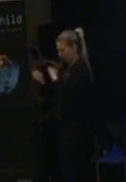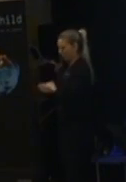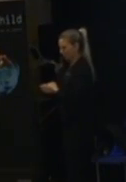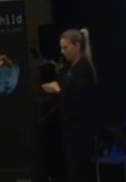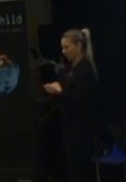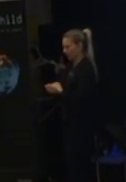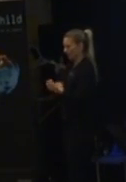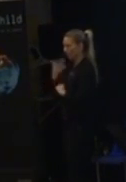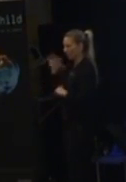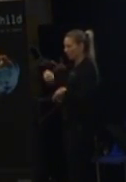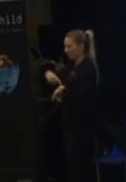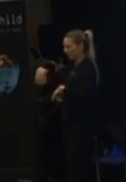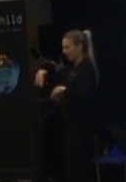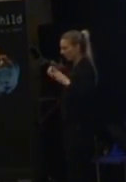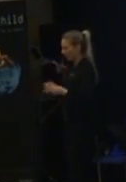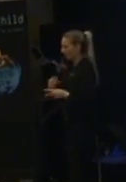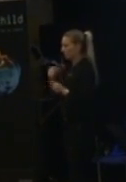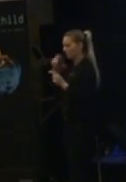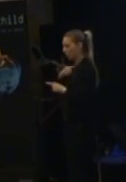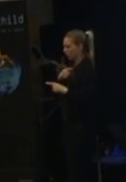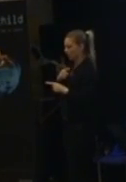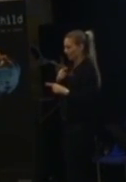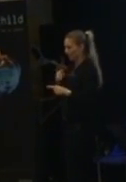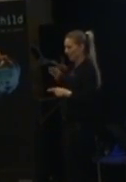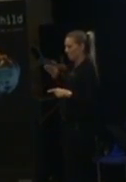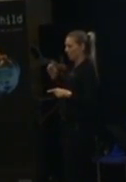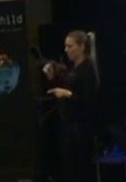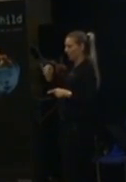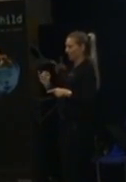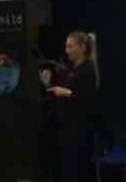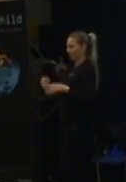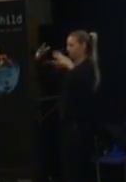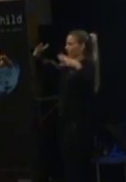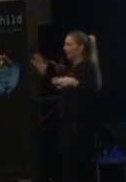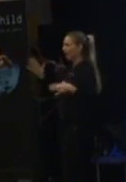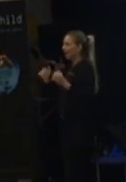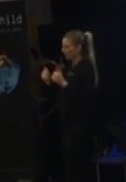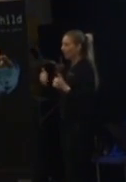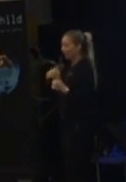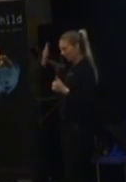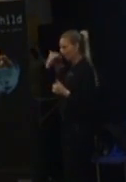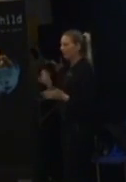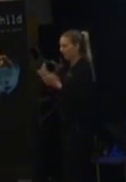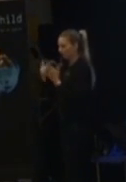hålla på med magi. Men vi kan hålla på med något som är magiskt. Alltså som hjälper till att utveckla.